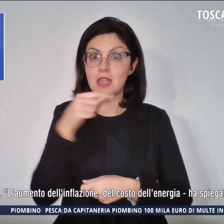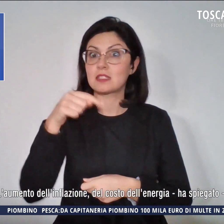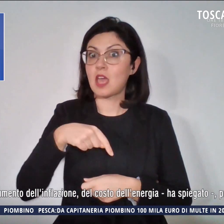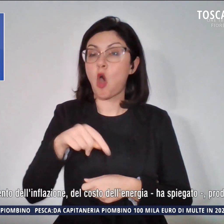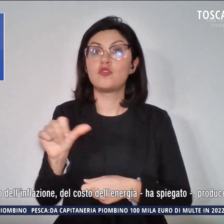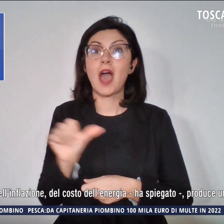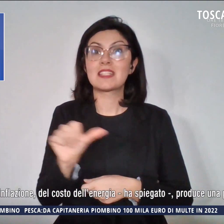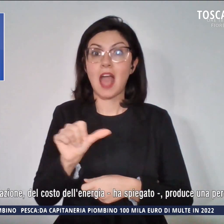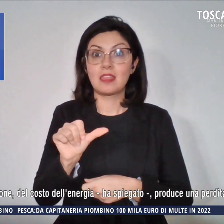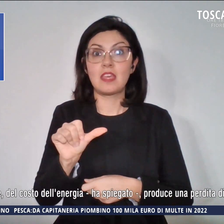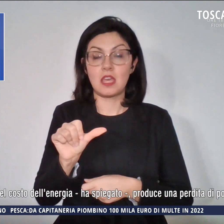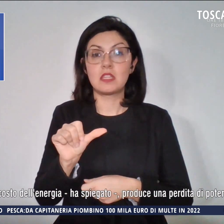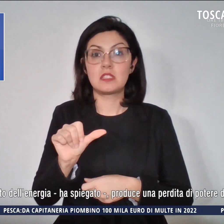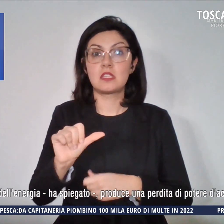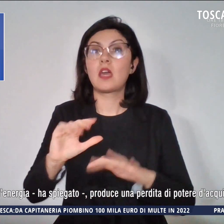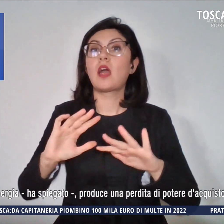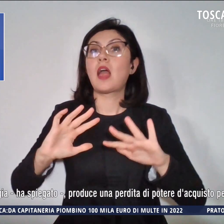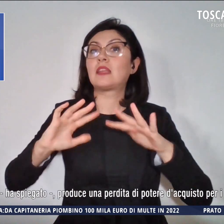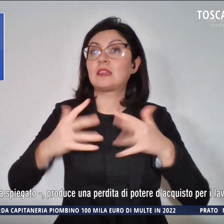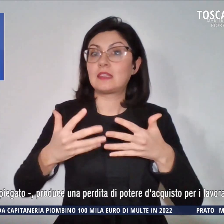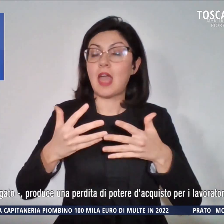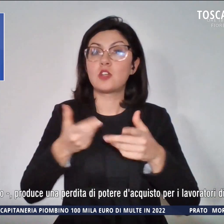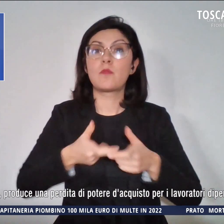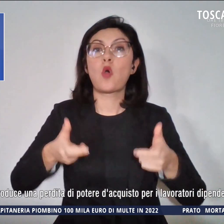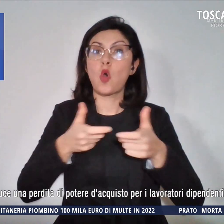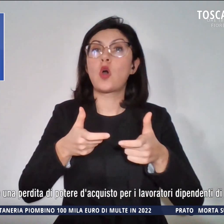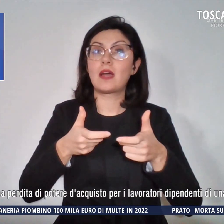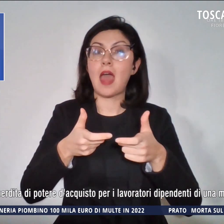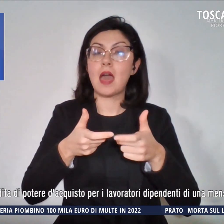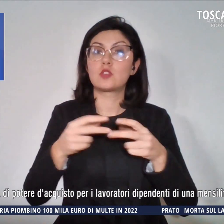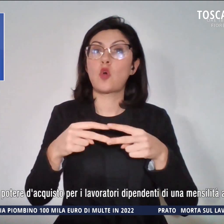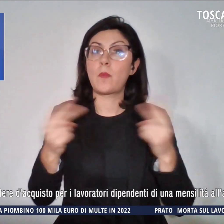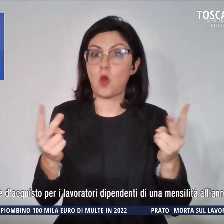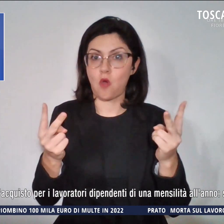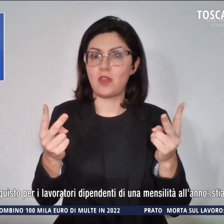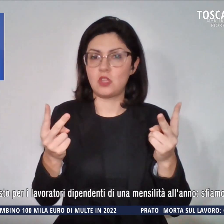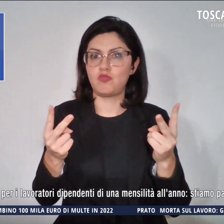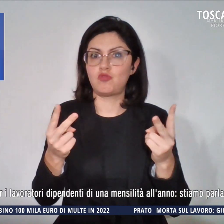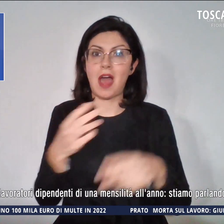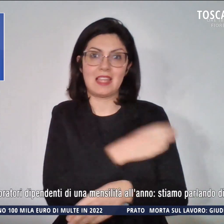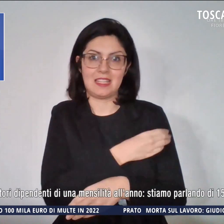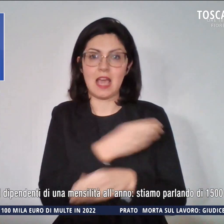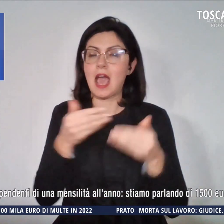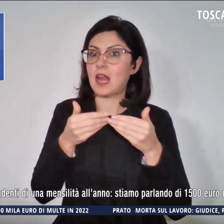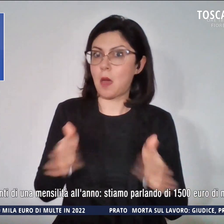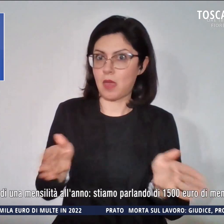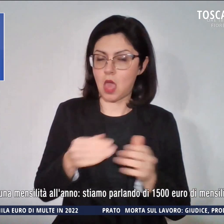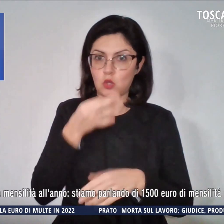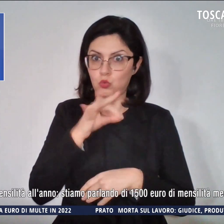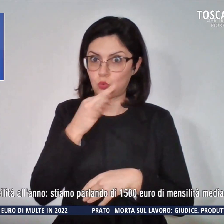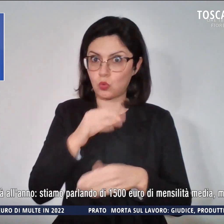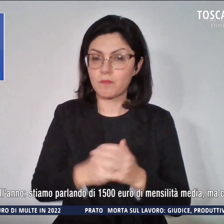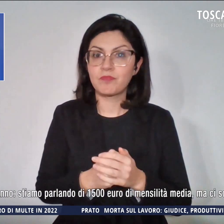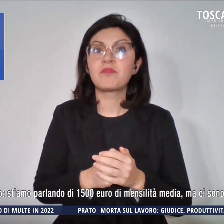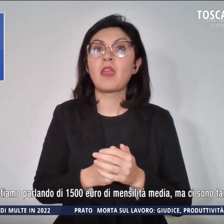ha aperto il decimo congresso provinciale del sindacato. L'aumento dell'inflazione del